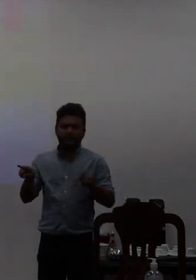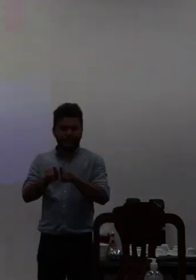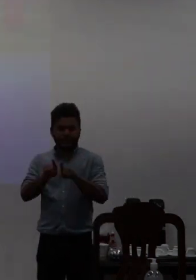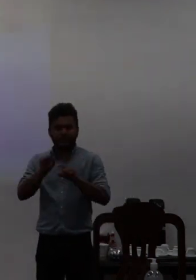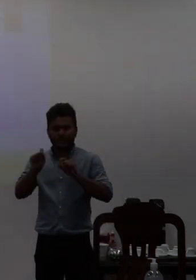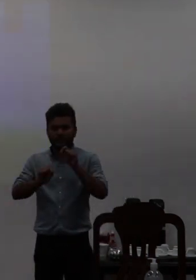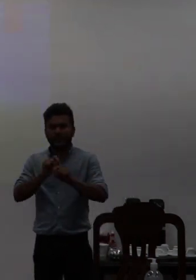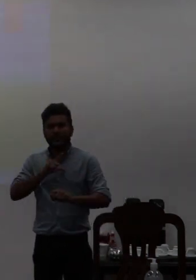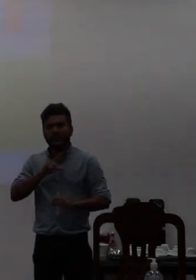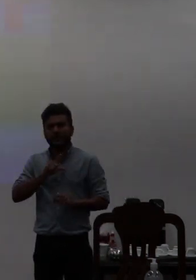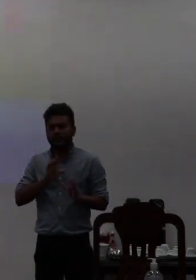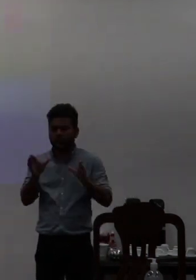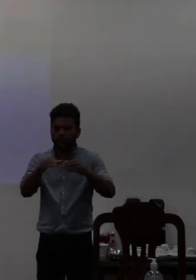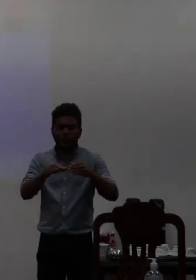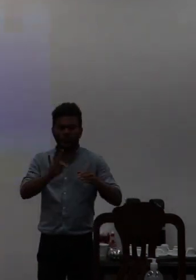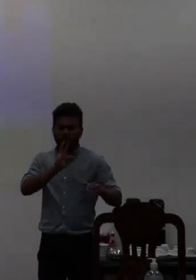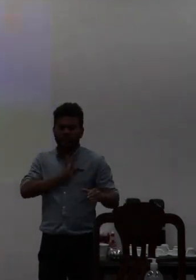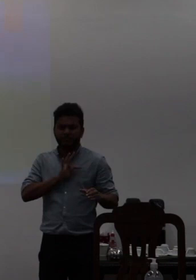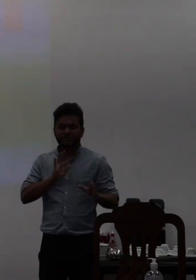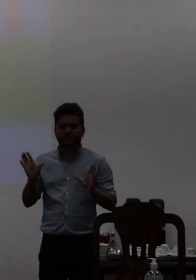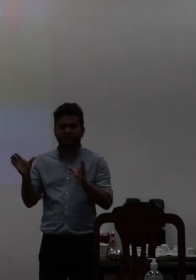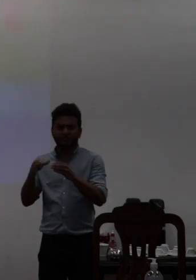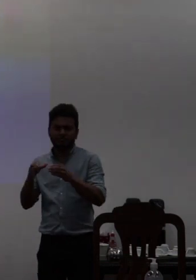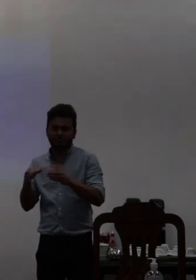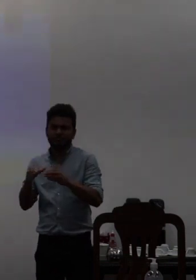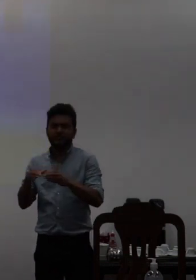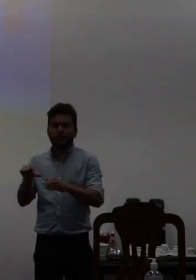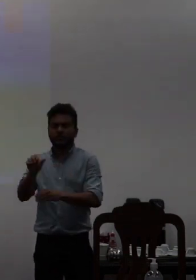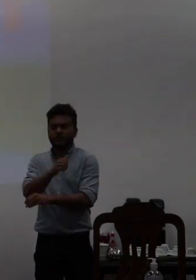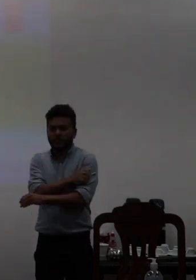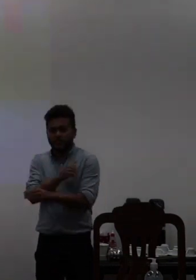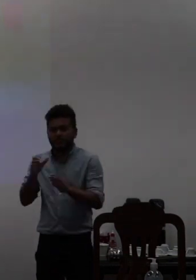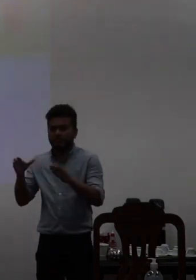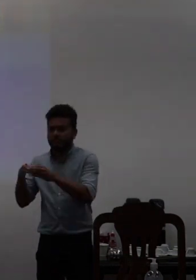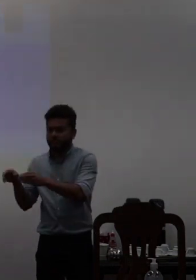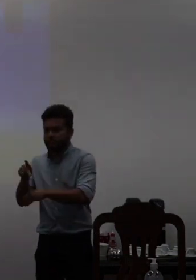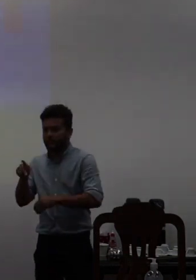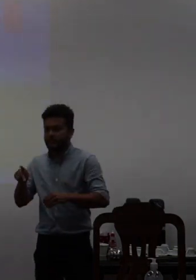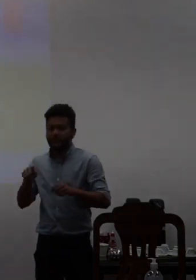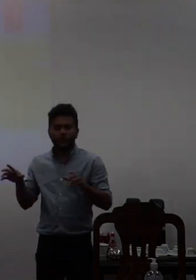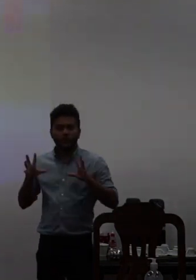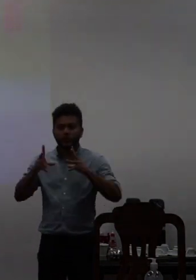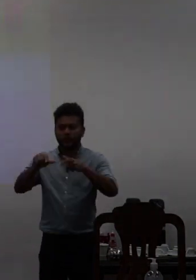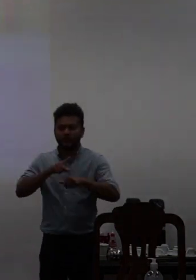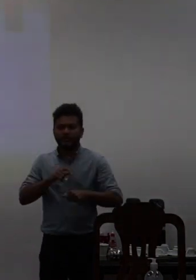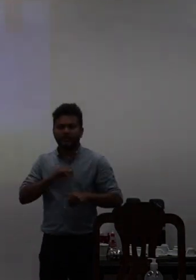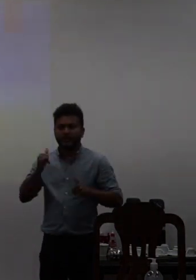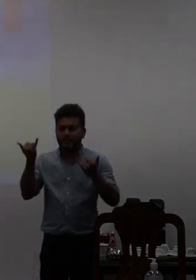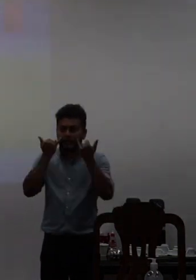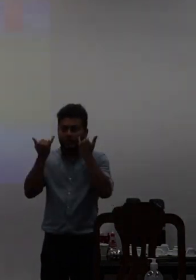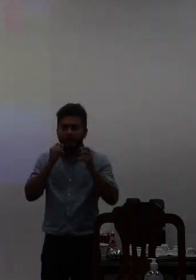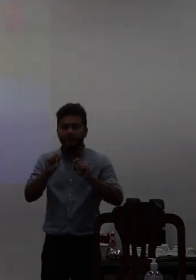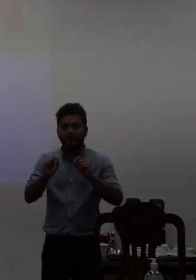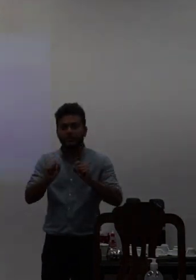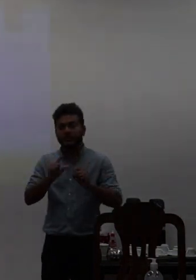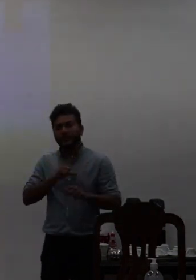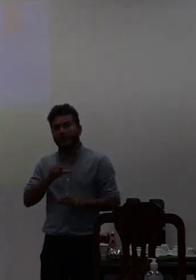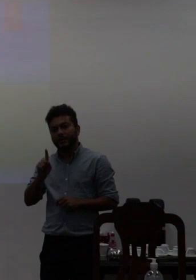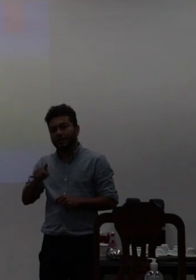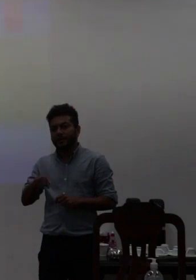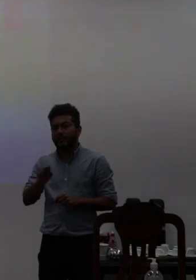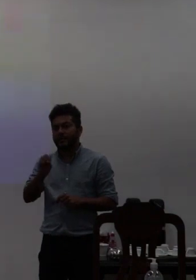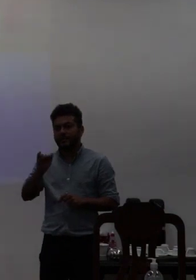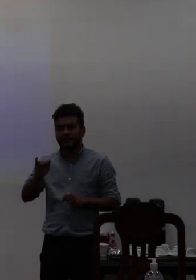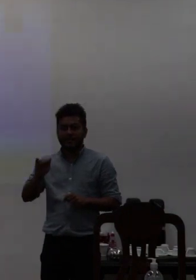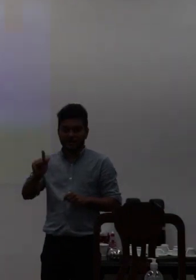adicente docente técnico utilizam o SIG então nós colocamos mensagem lá indicando os espaços que estavam disponíveis